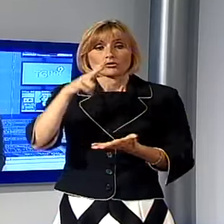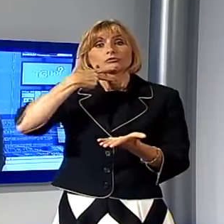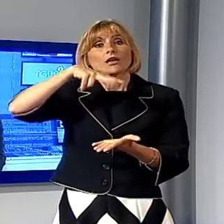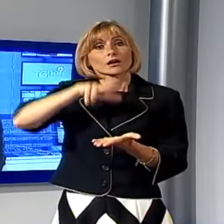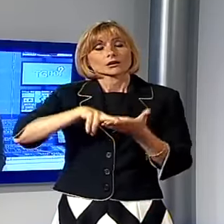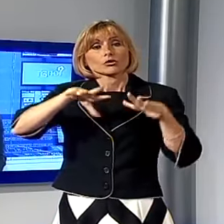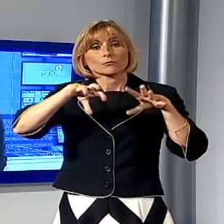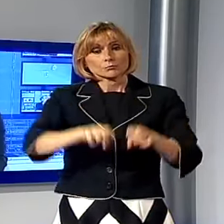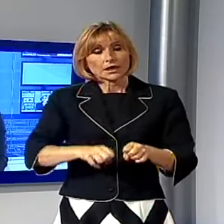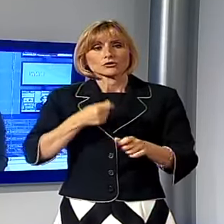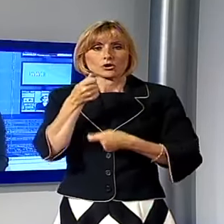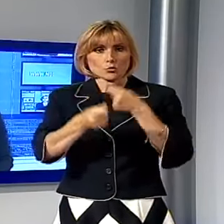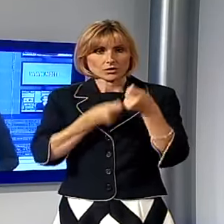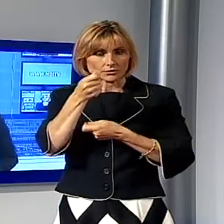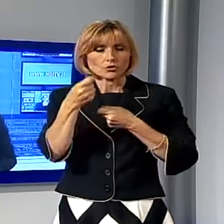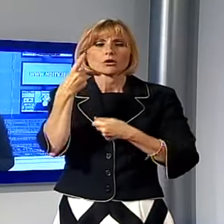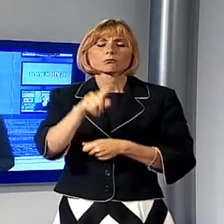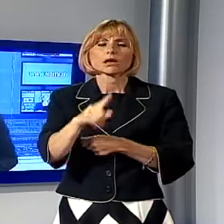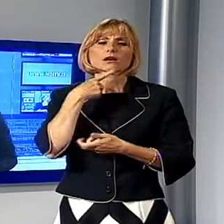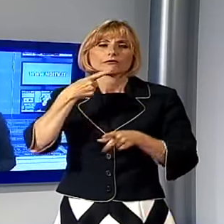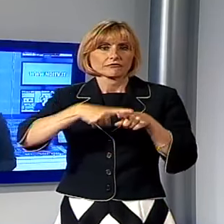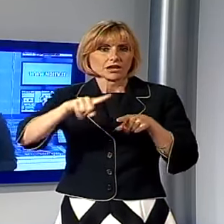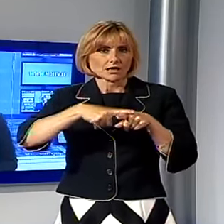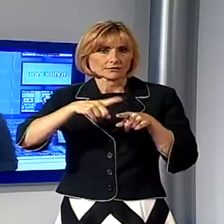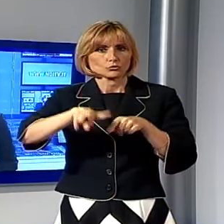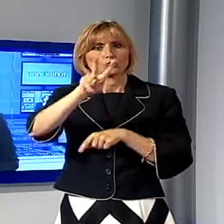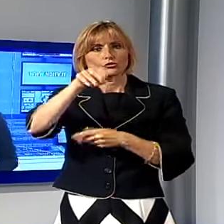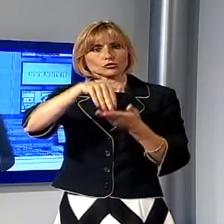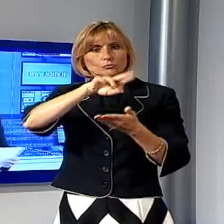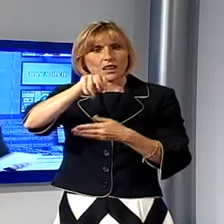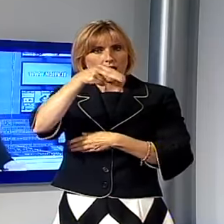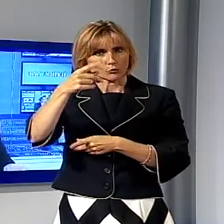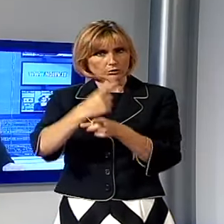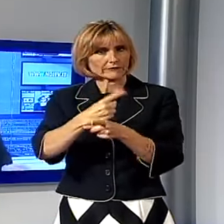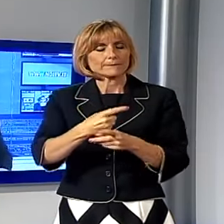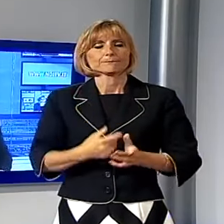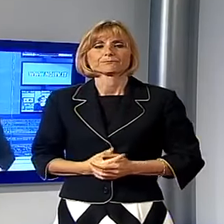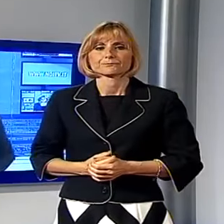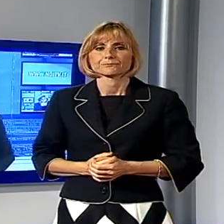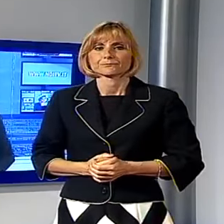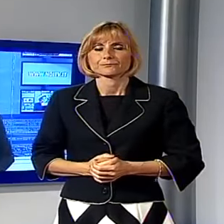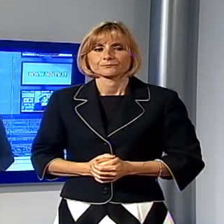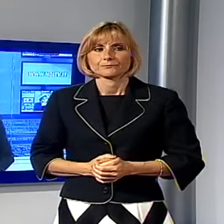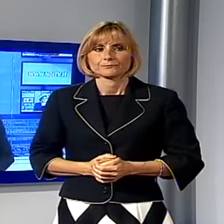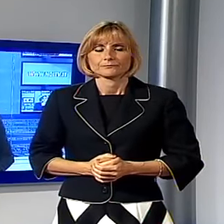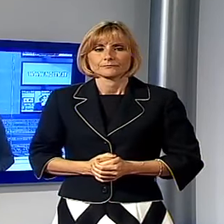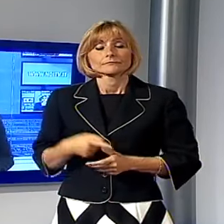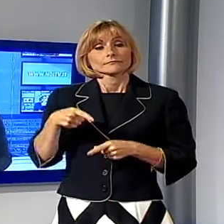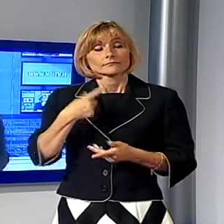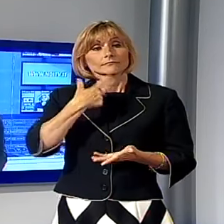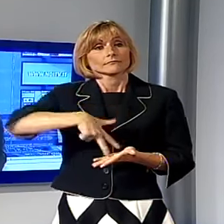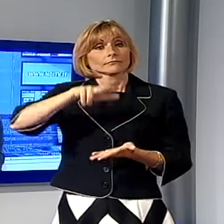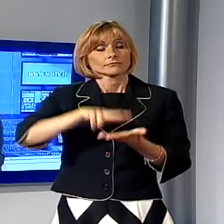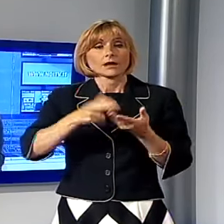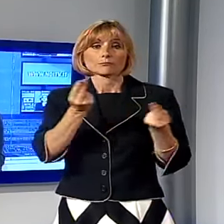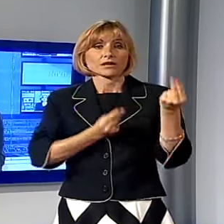liquidazione per assegnare al Carnevale un finanziamento di 200 mila euro ed è stato approvato il